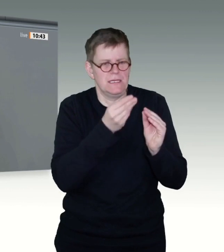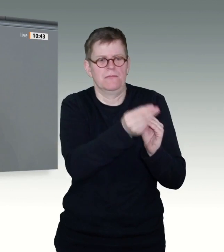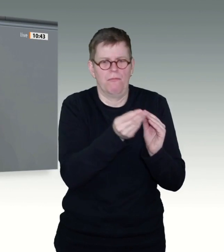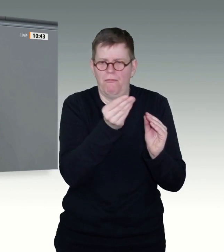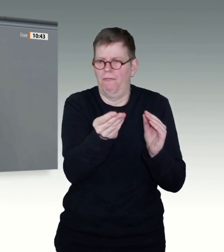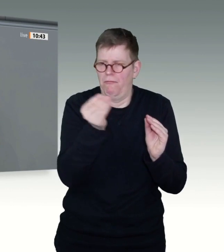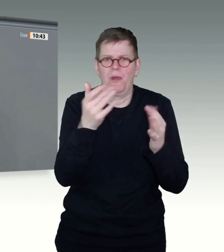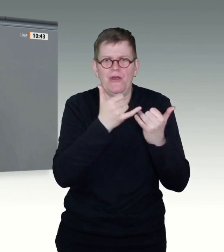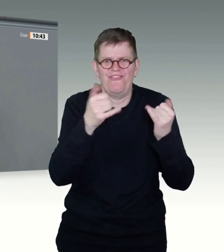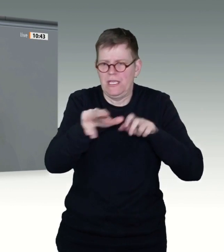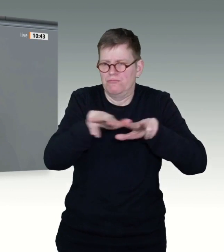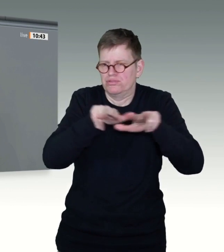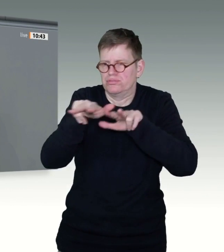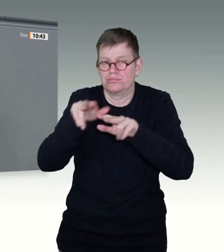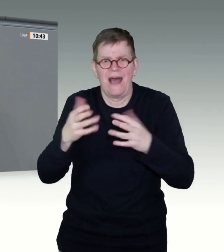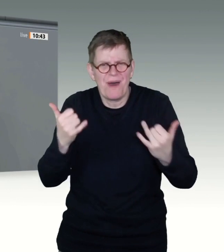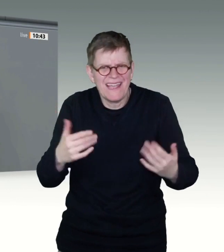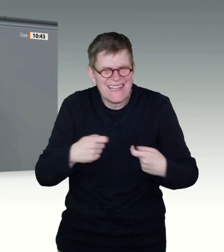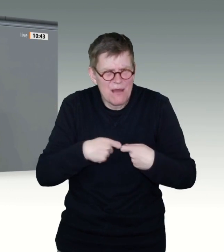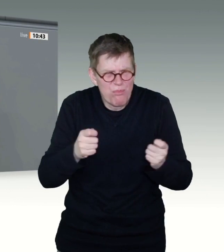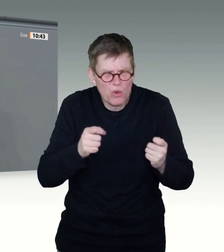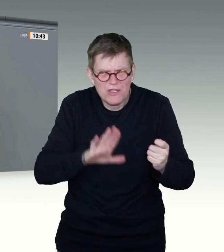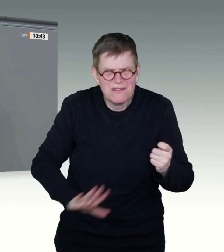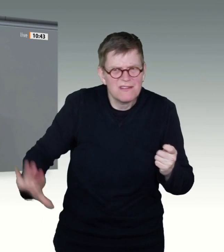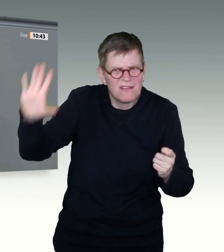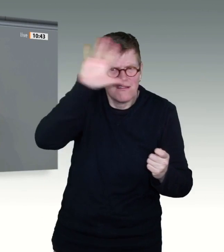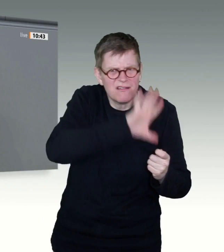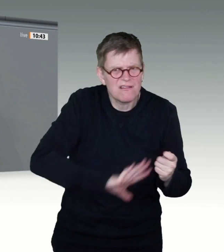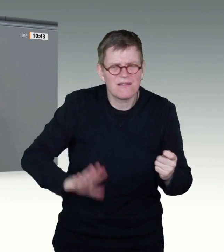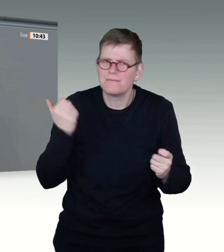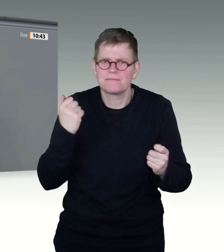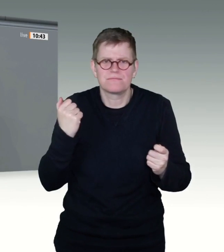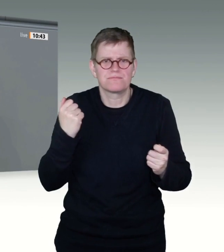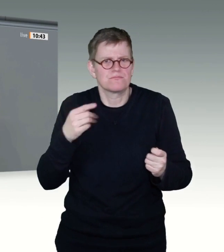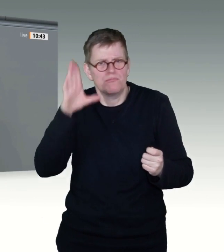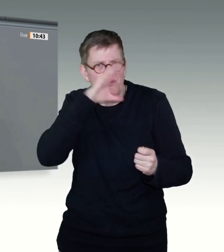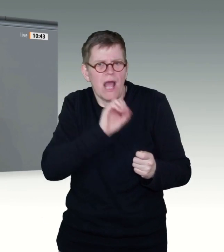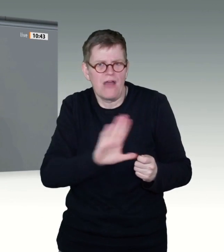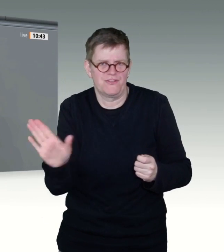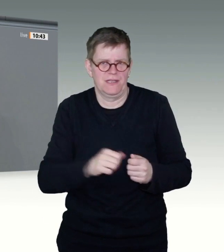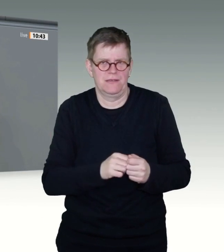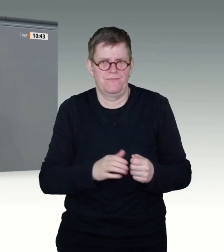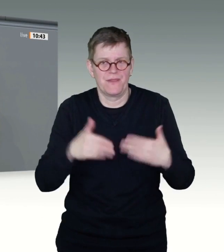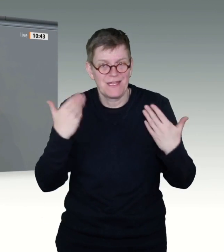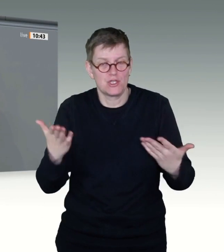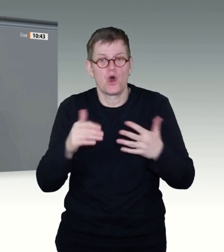beziehungsweise dafür zu sorgen, dass das System migrationsfähig ist, halte ich auch vor dem knappen